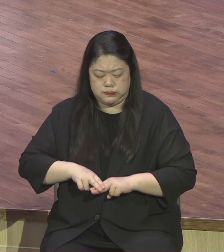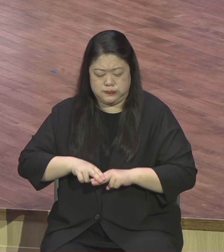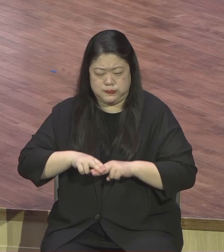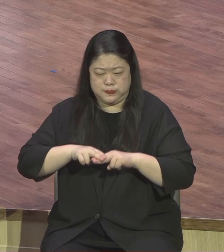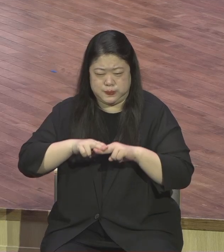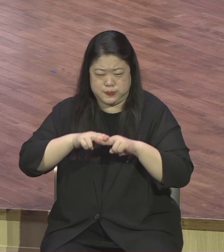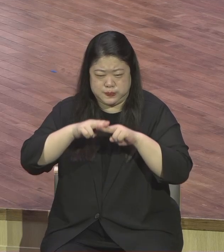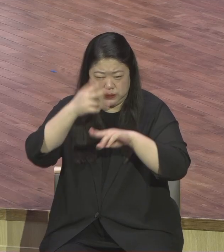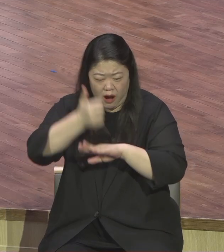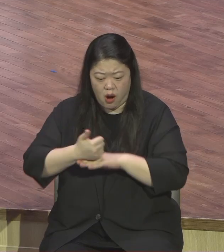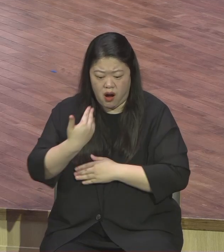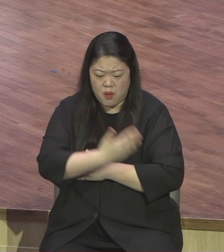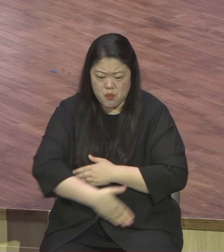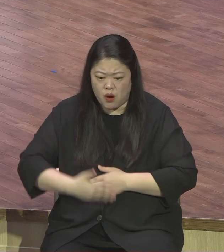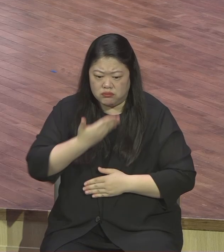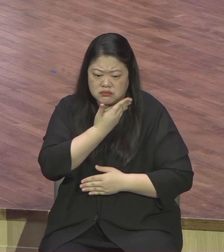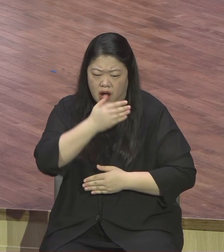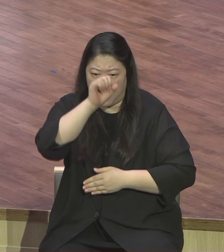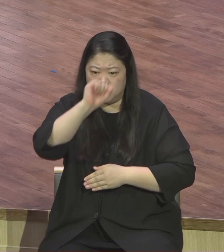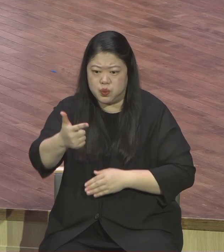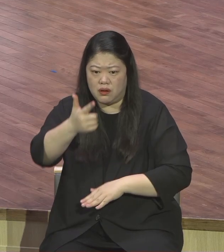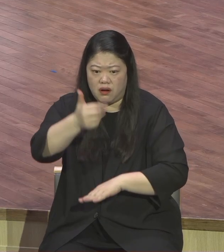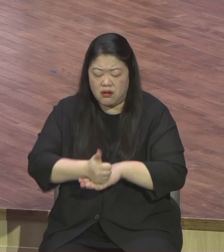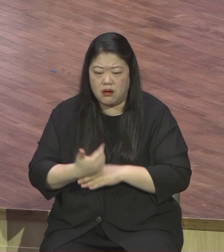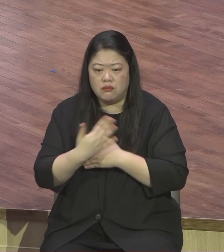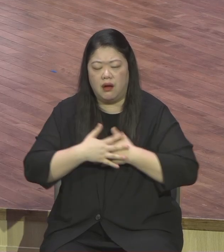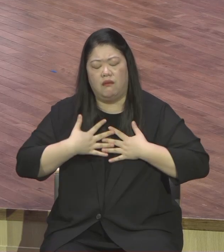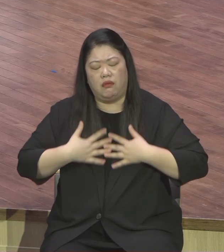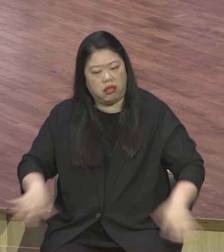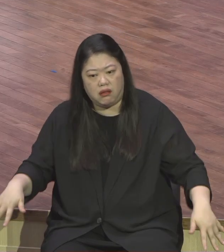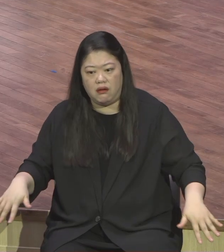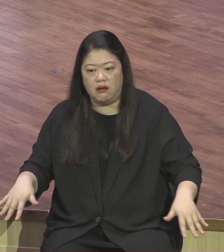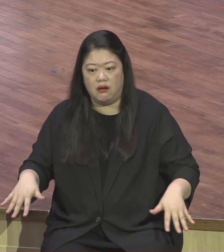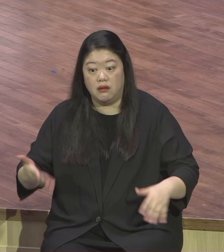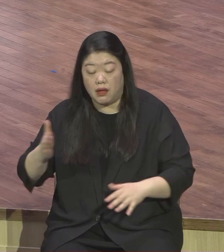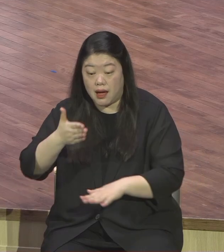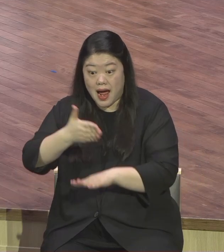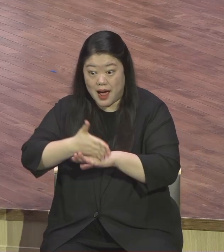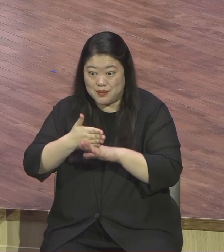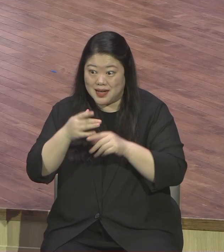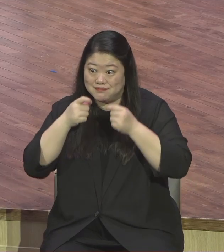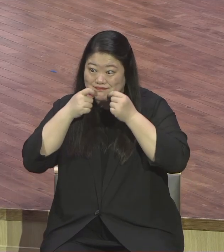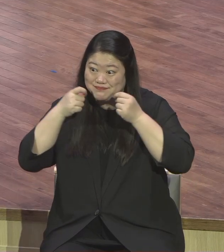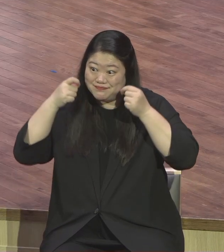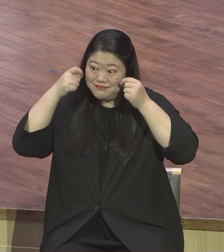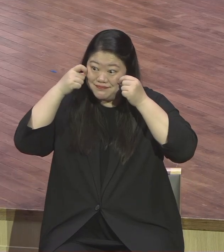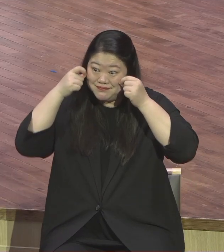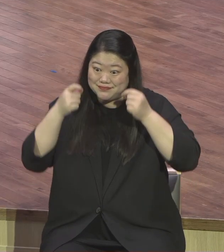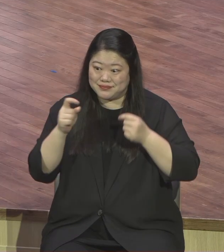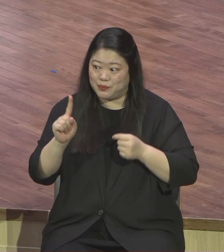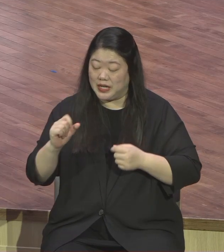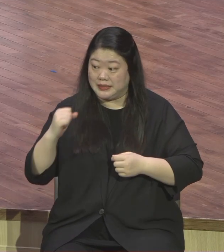이렇게 모든 것을 감사로 편집을 하는 뎀을 삶을 사는 사람에게 뭐가 나오냐